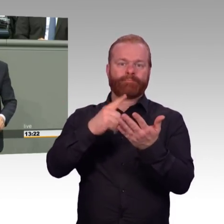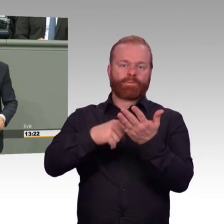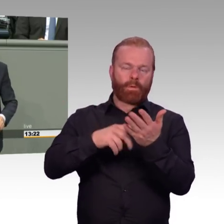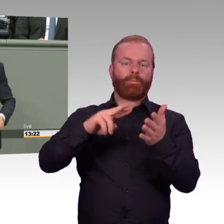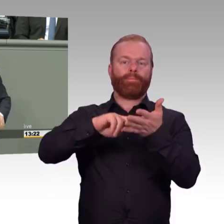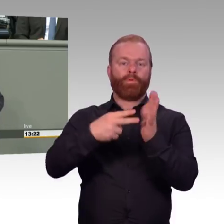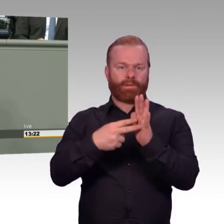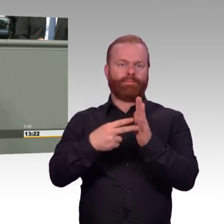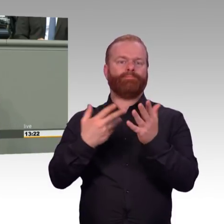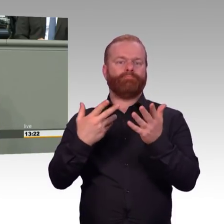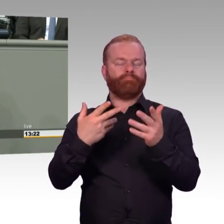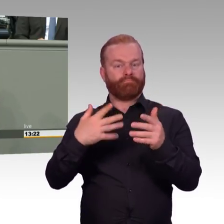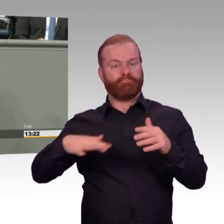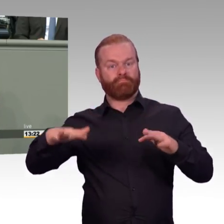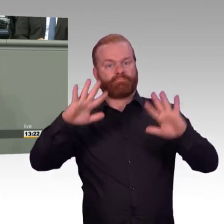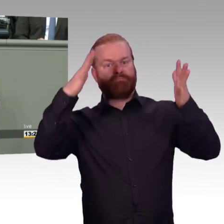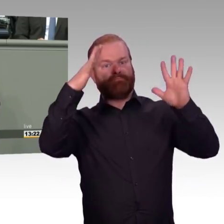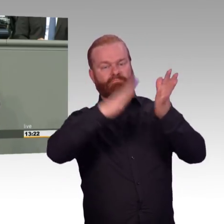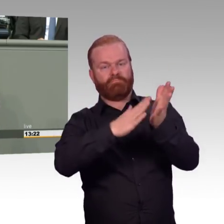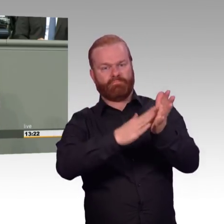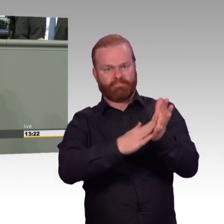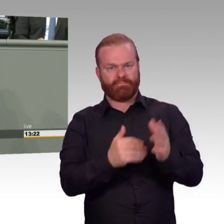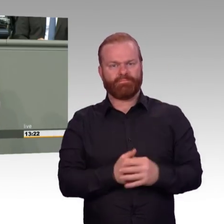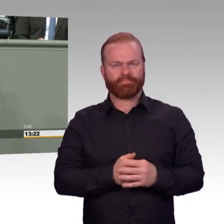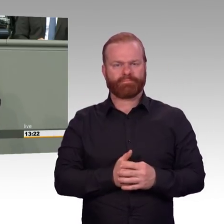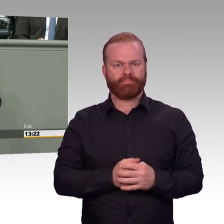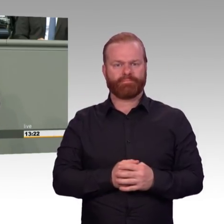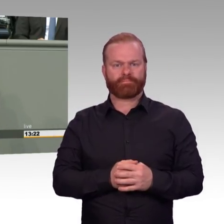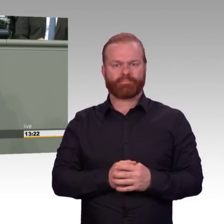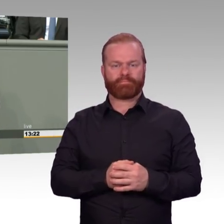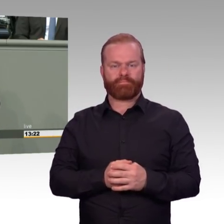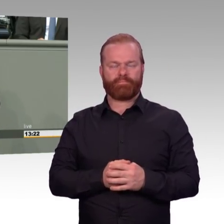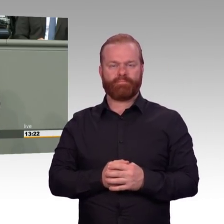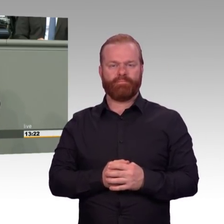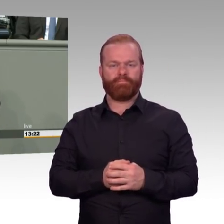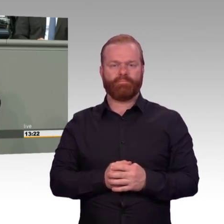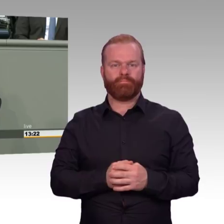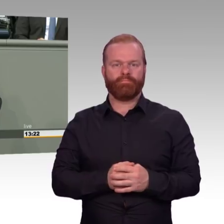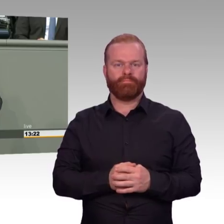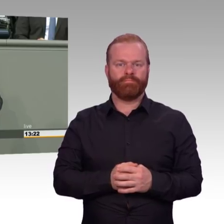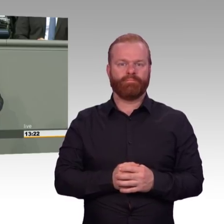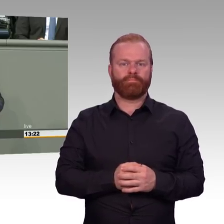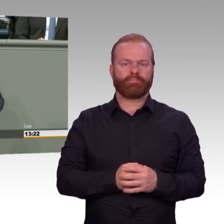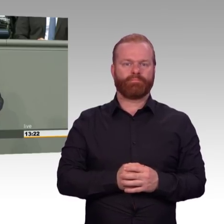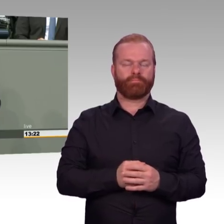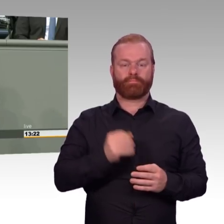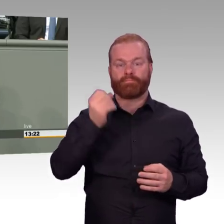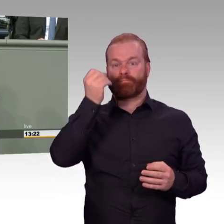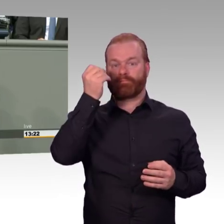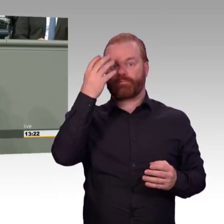hierherum sitzenden hat Nigel Calder recht behalten. Die AfD fordert, diesen ideologischen Irrsinn endlich zu beenden und zu einer vernünftigen